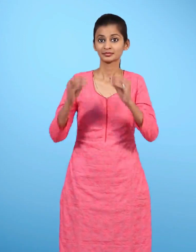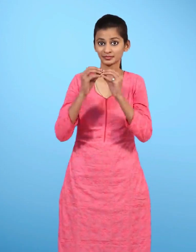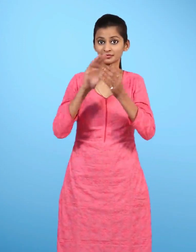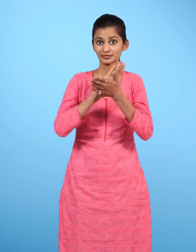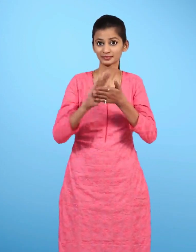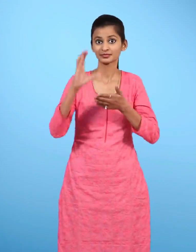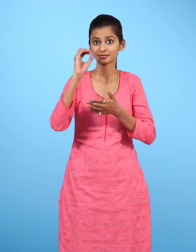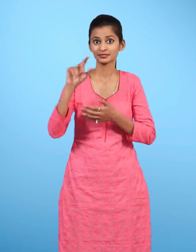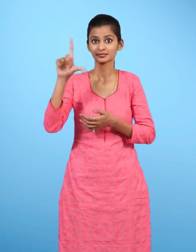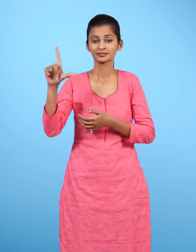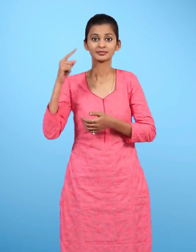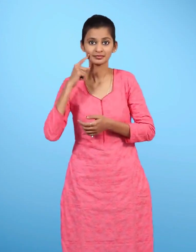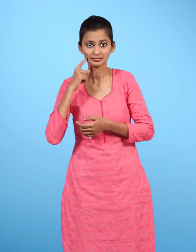भोली मीनो की गाय है